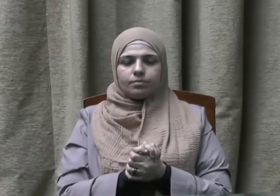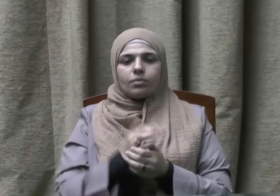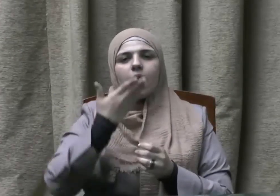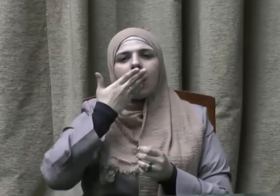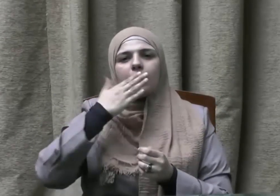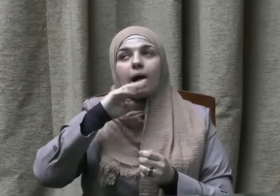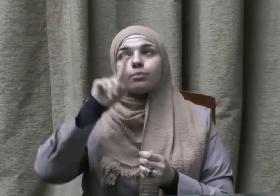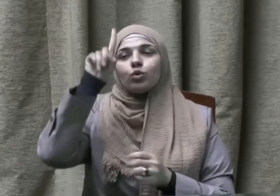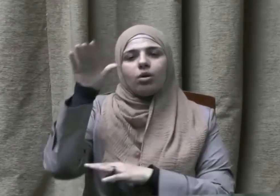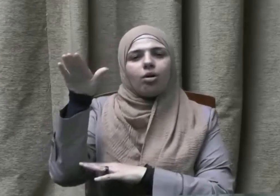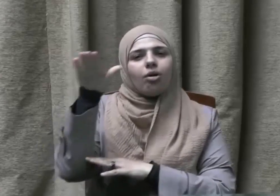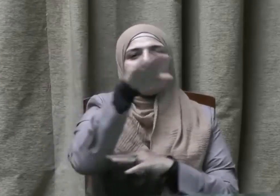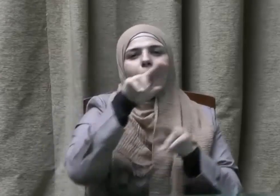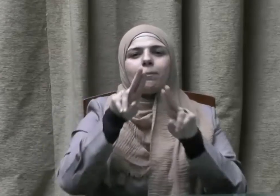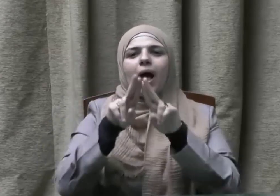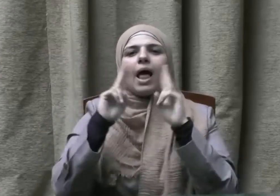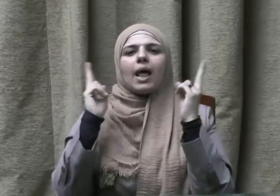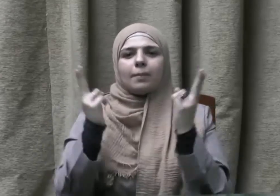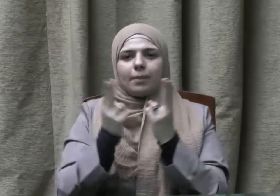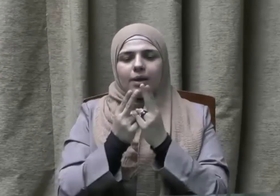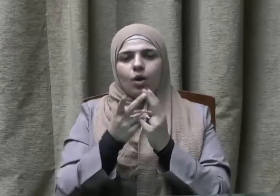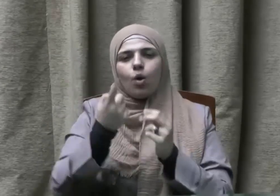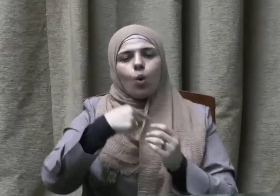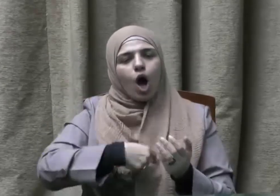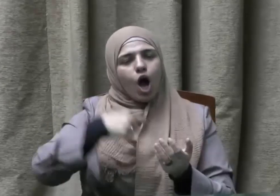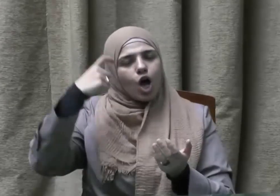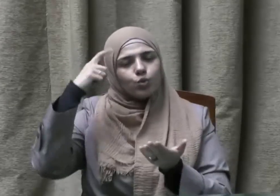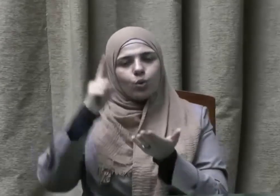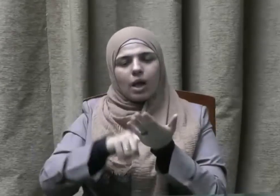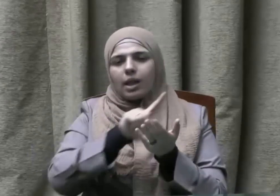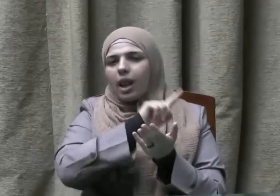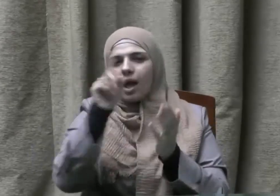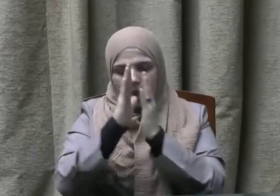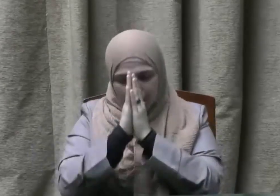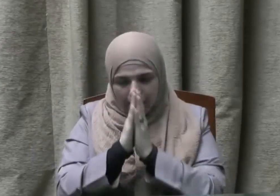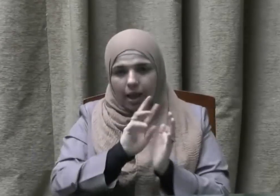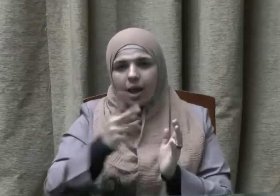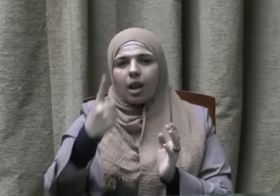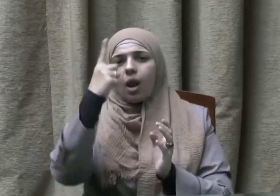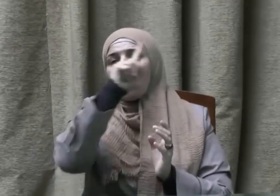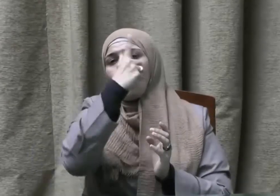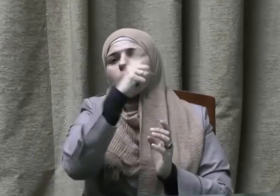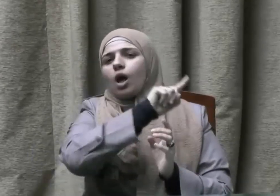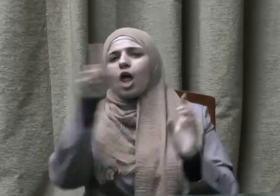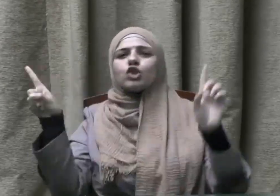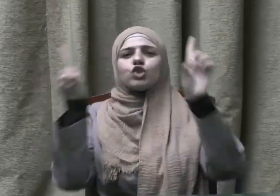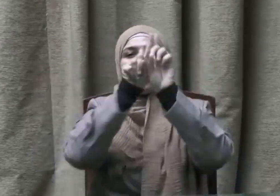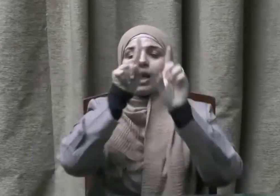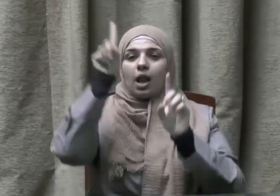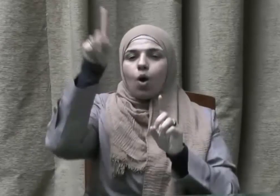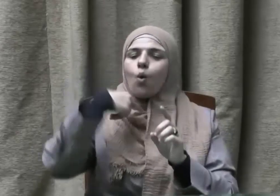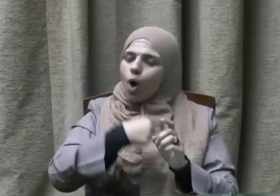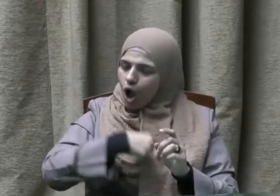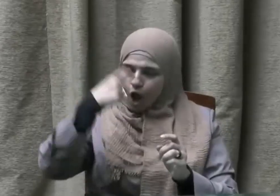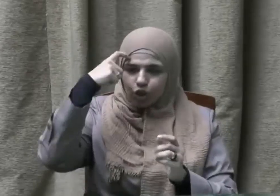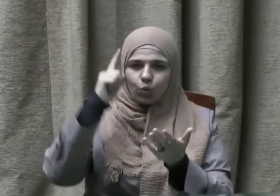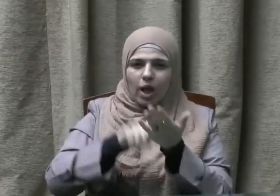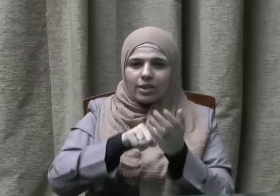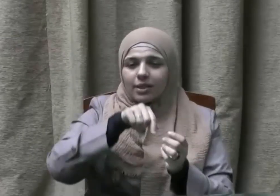لدرجة لفتت أنظار أصحابه رضوان الله تعالى عليهم حتى إن بعضهم سأله عن سر